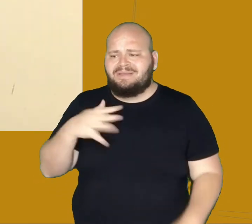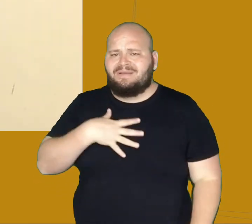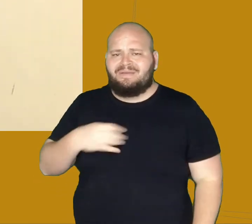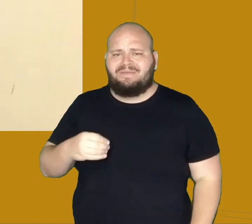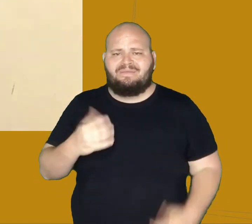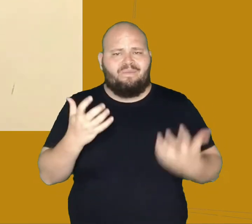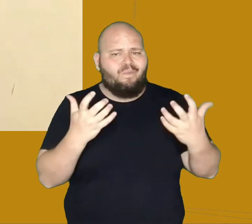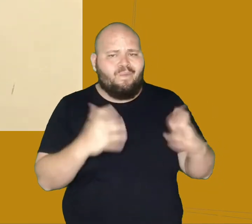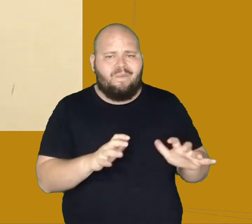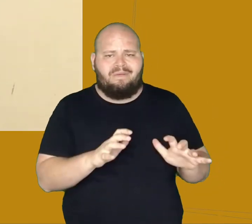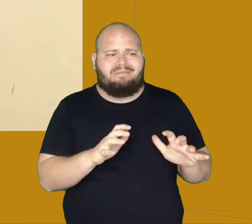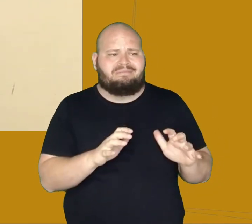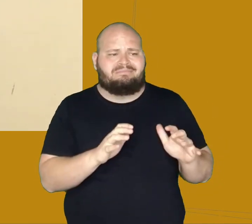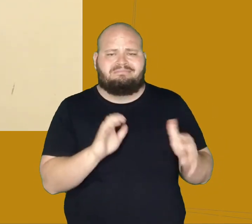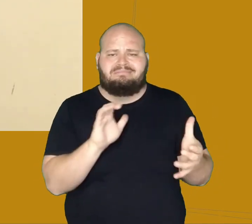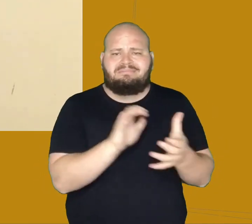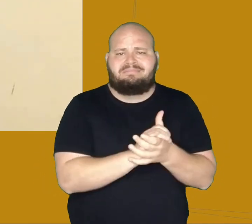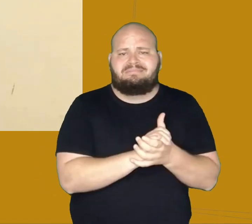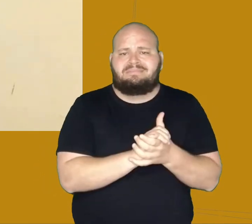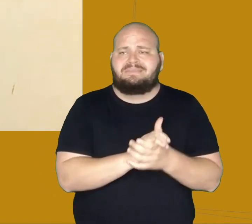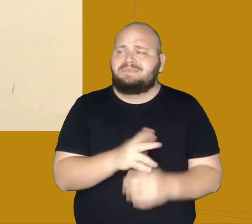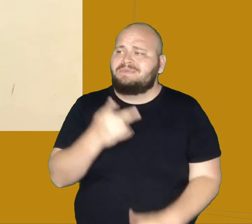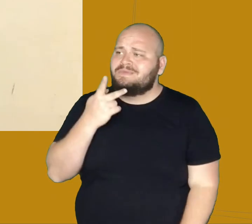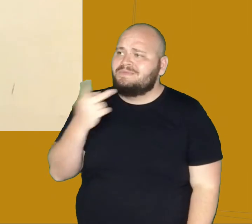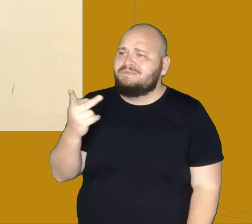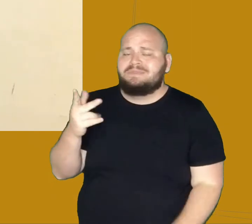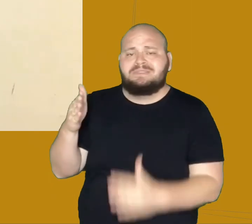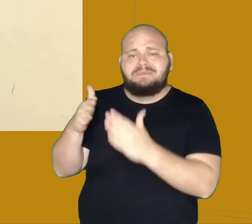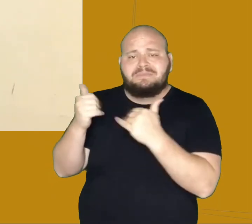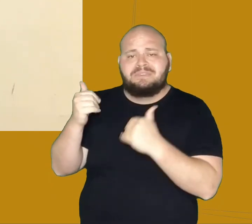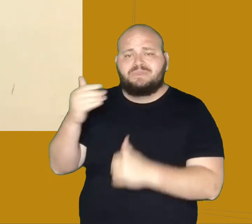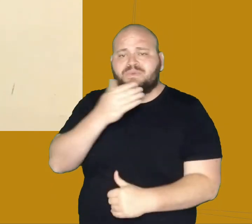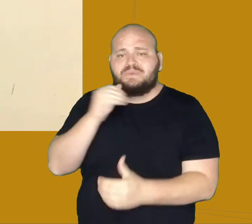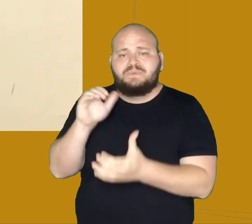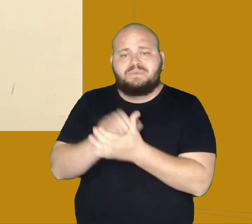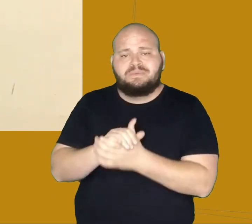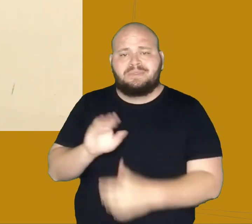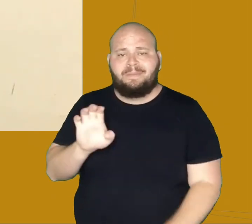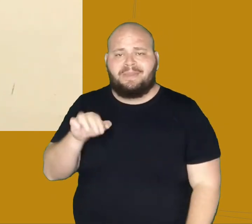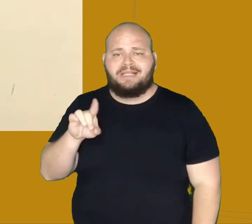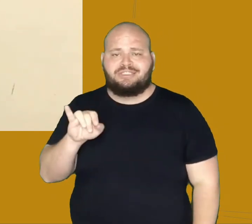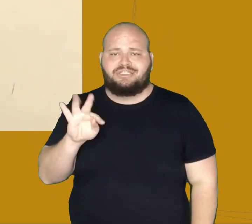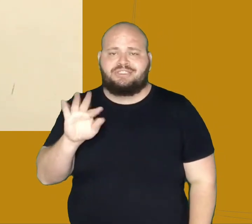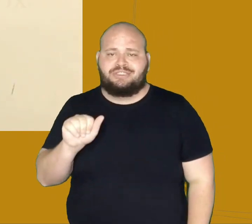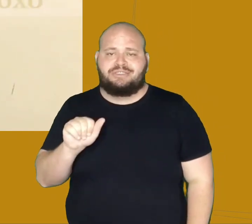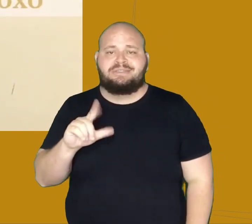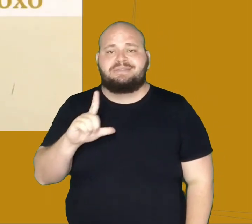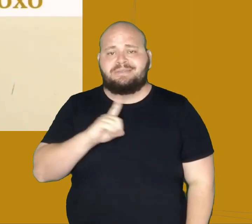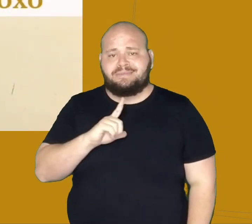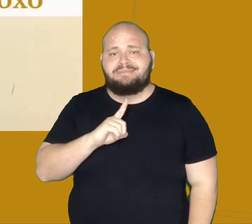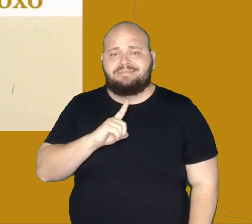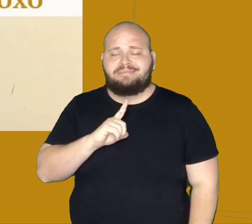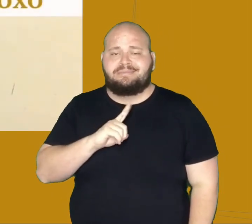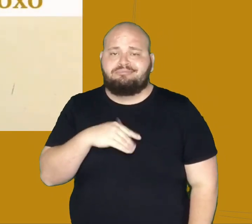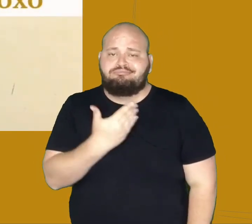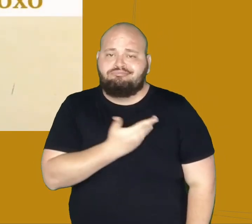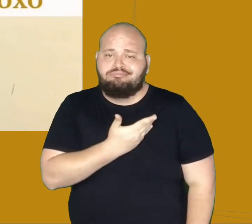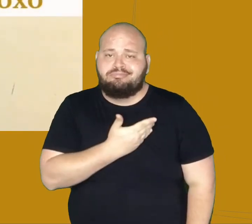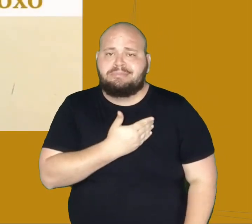dispensa o parecer do marido, e insiste na proposta de casamento, e para isso ela tem a ajuda do cônico do rosto, que reforça